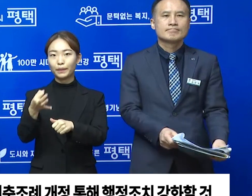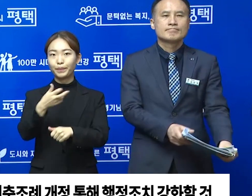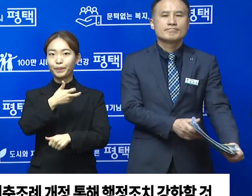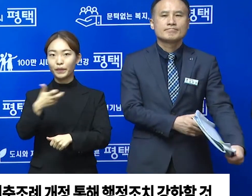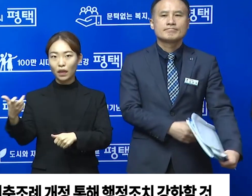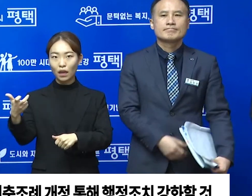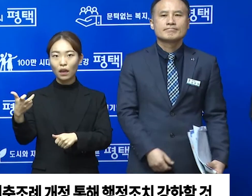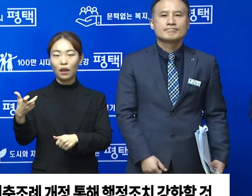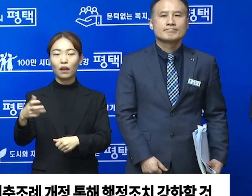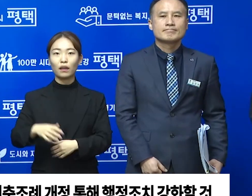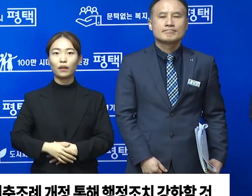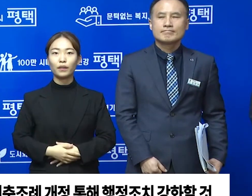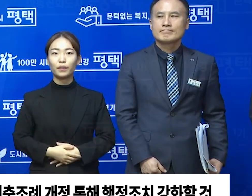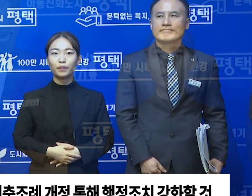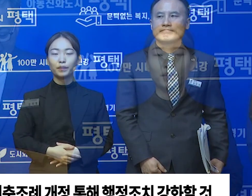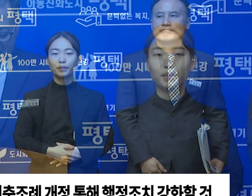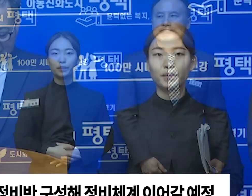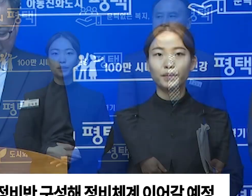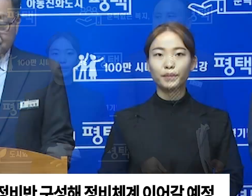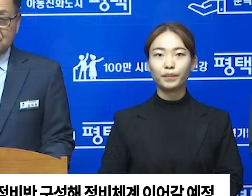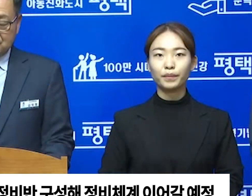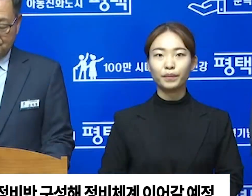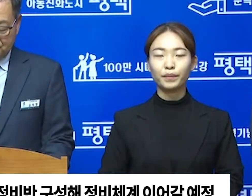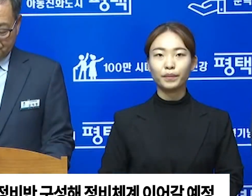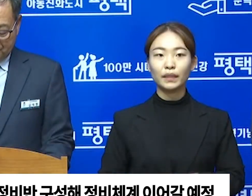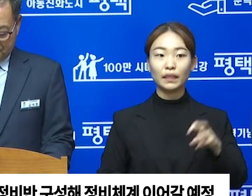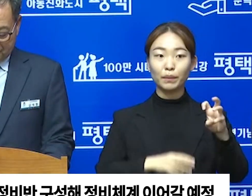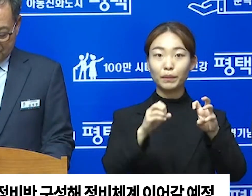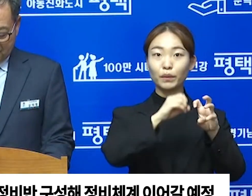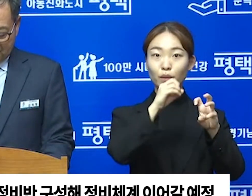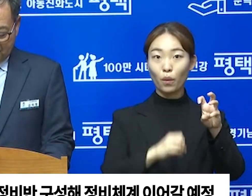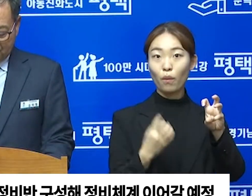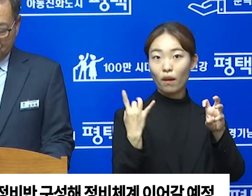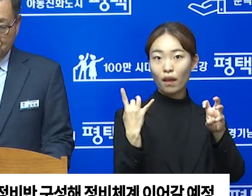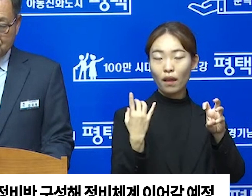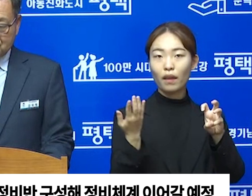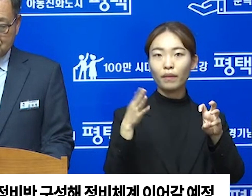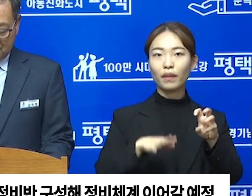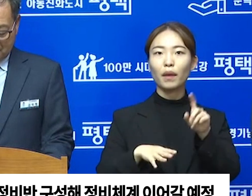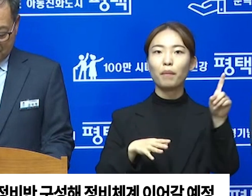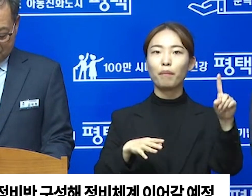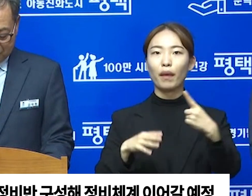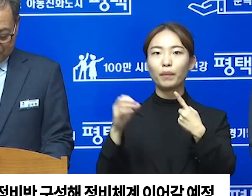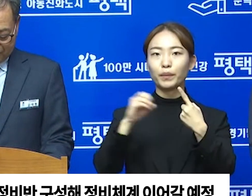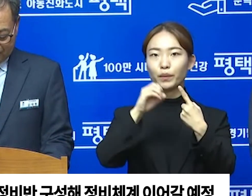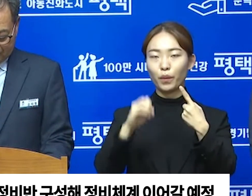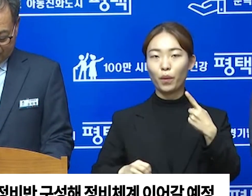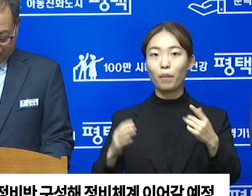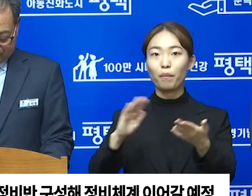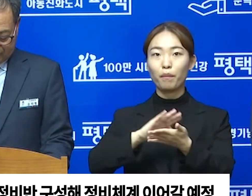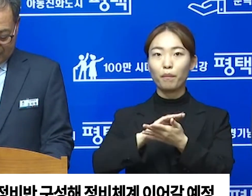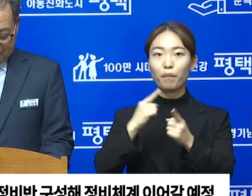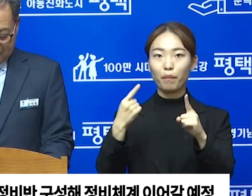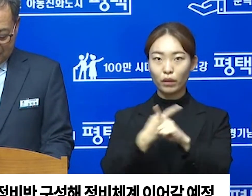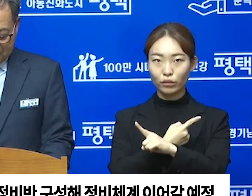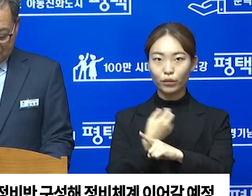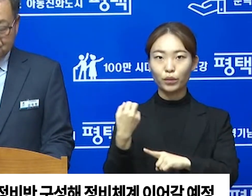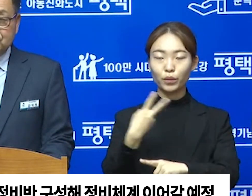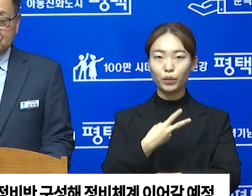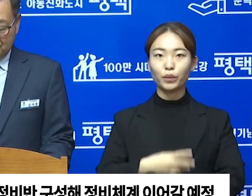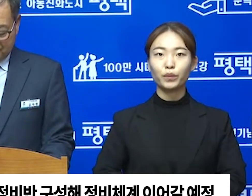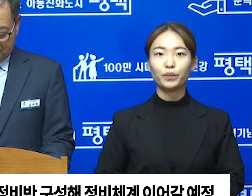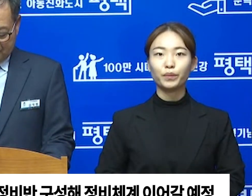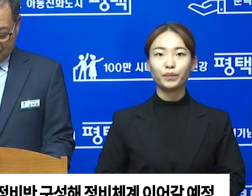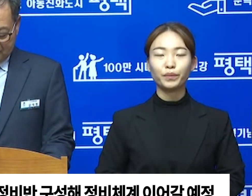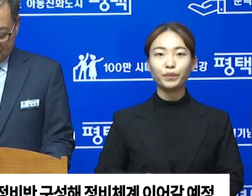후 수임 점검을 실시할 예정입니다. 불법 광고물에 대해서는 주요 상업지구를 중심으로 특별 정비반을 구성해